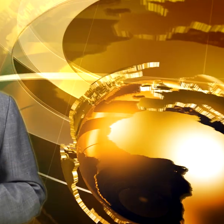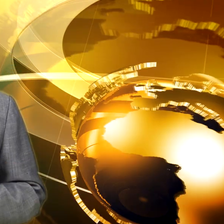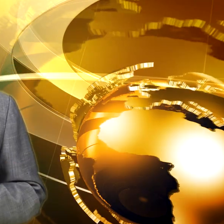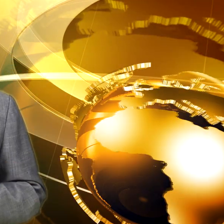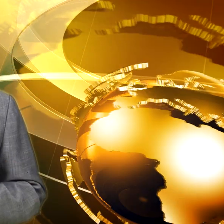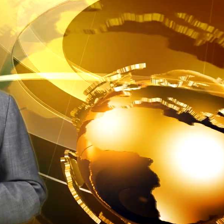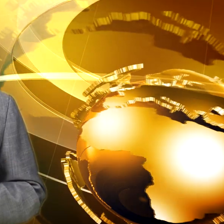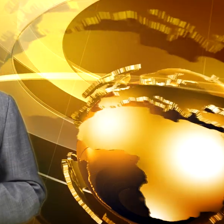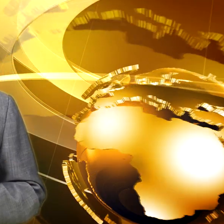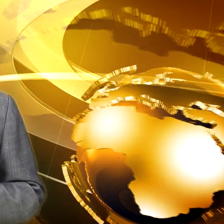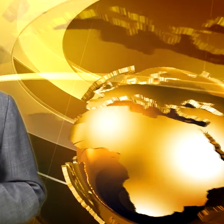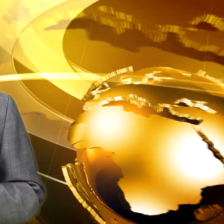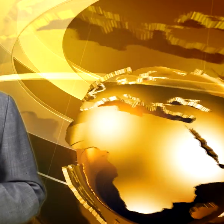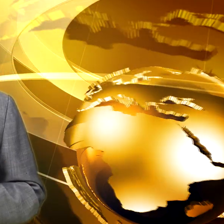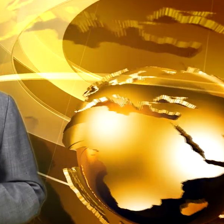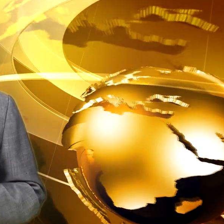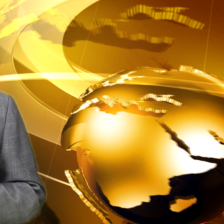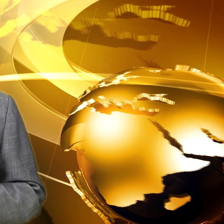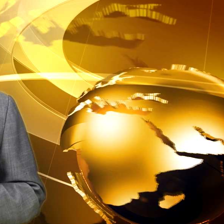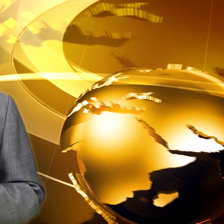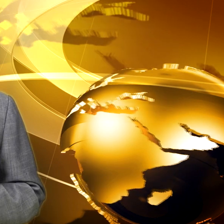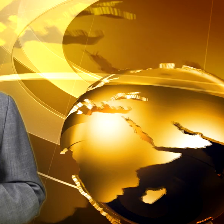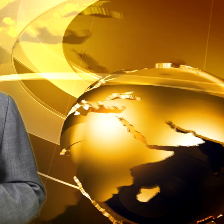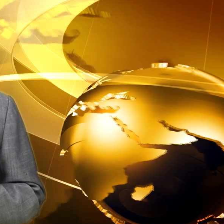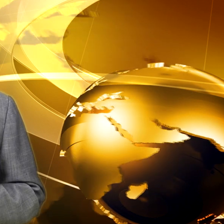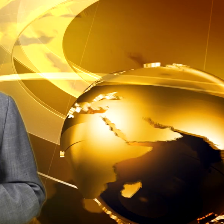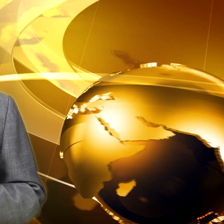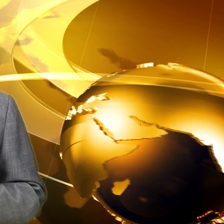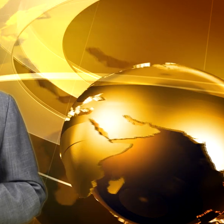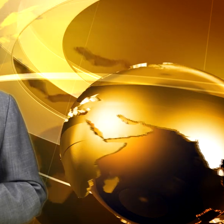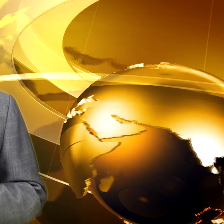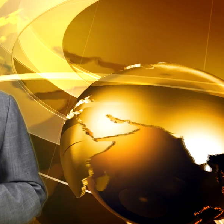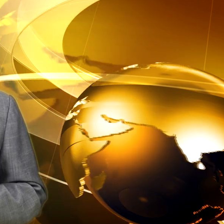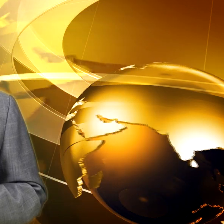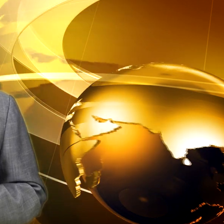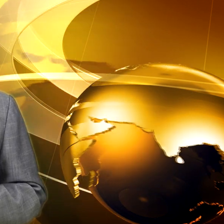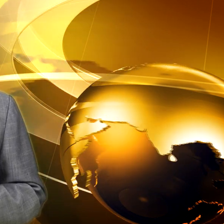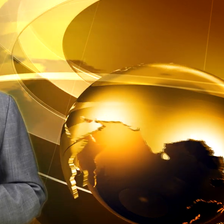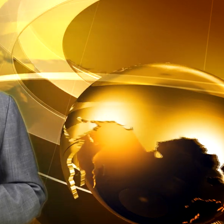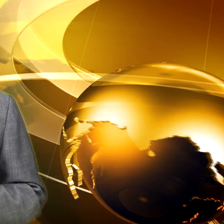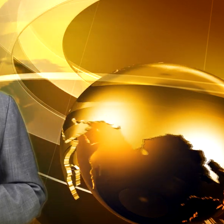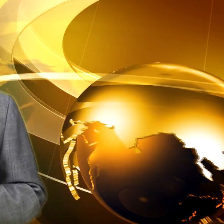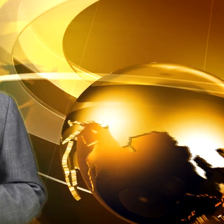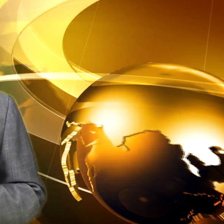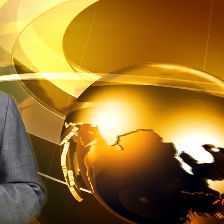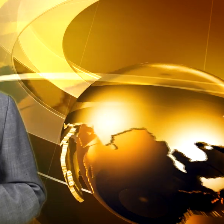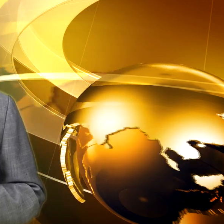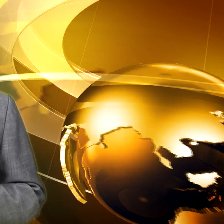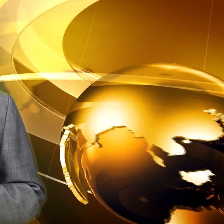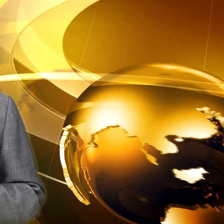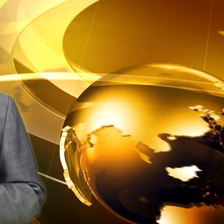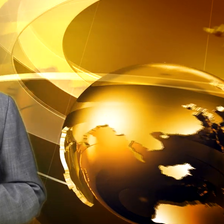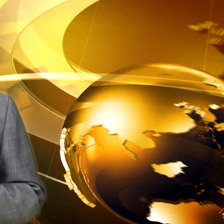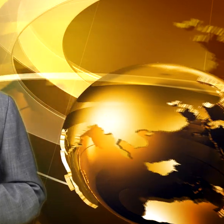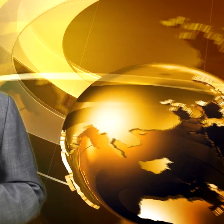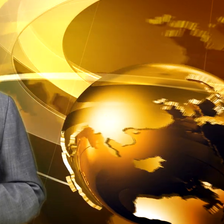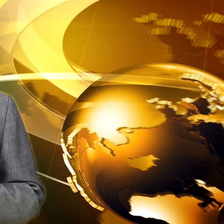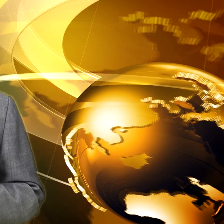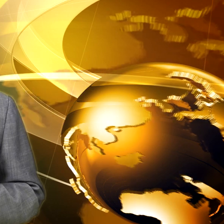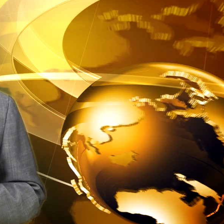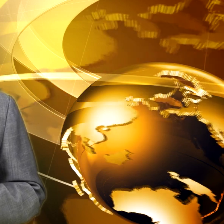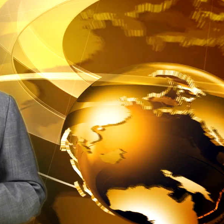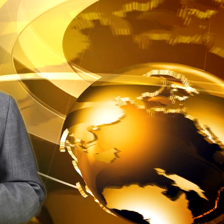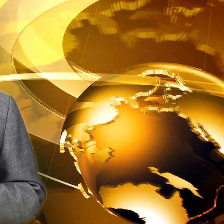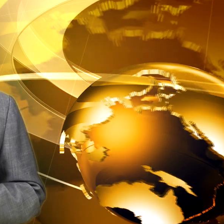nuestra región. La primera tiene que ver con el desarrollo turístico de Turrialba, además la transferencia de fondos para un grupo de agricultores de